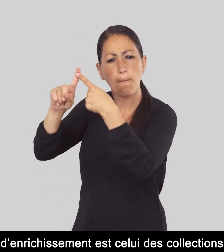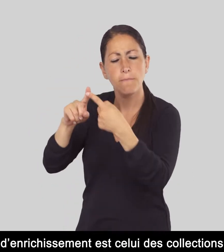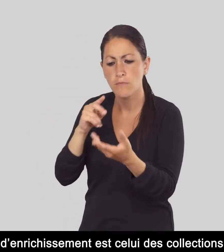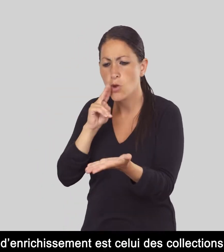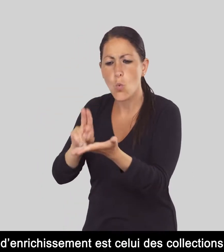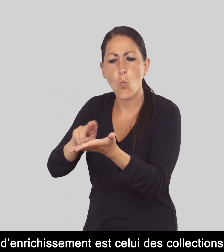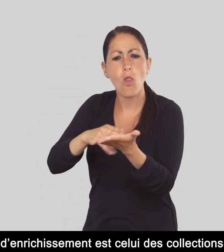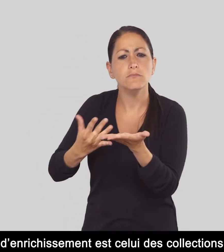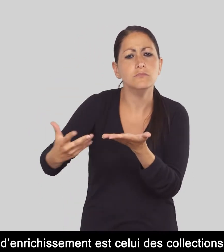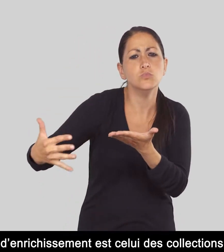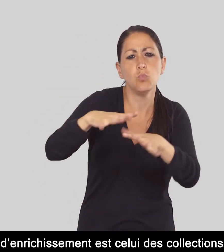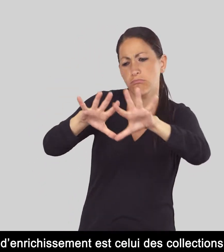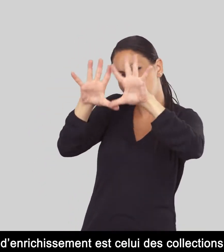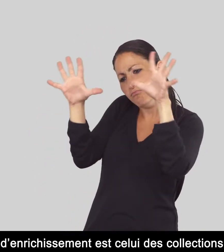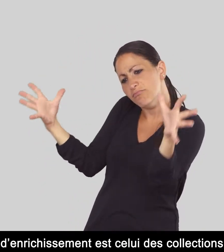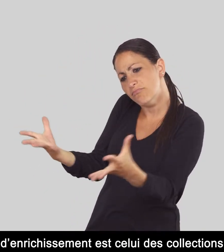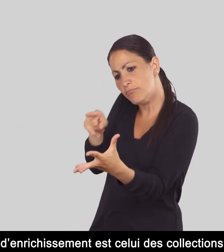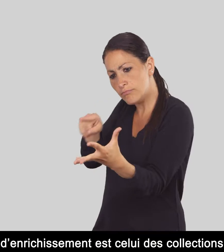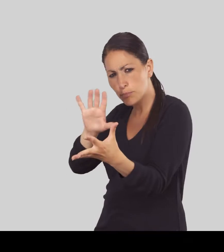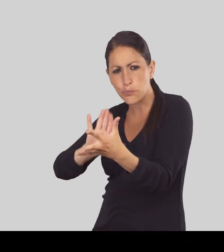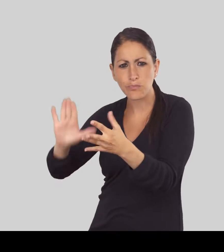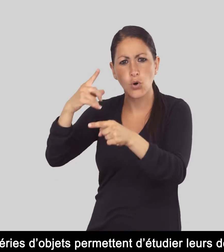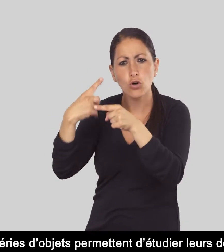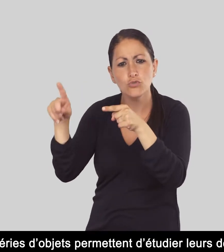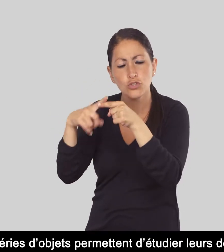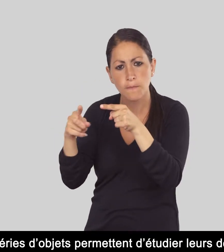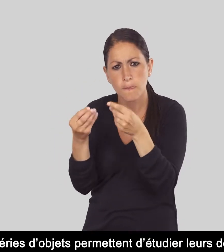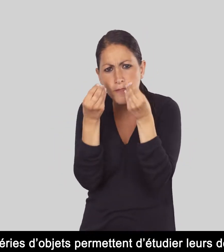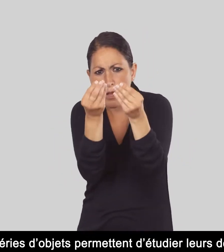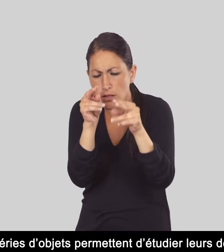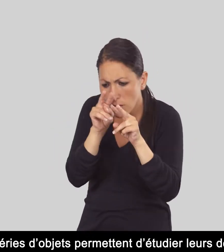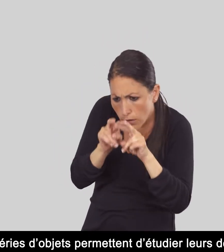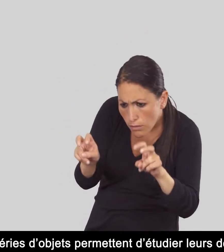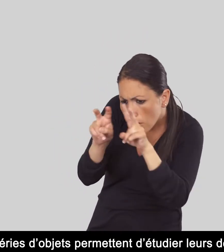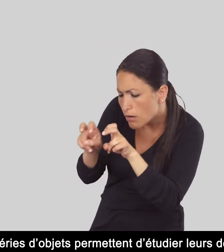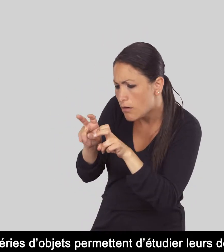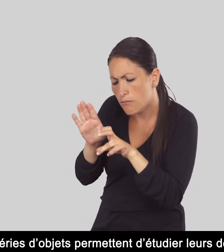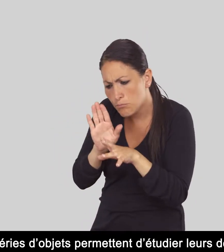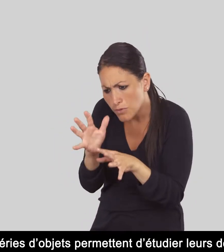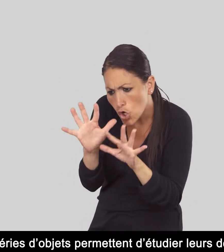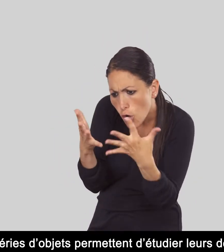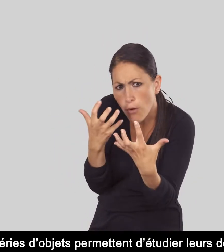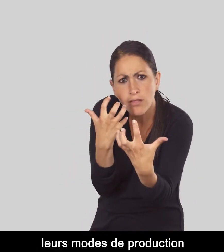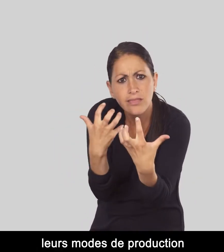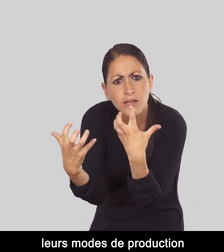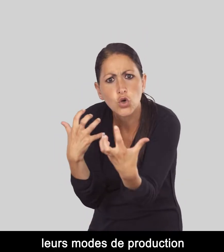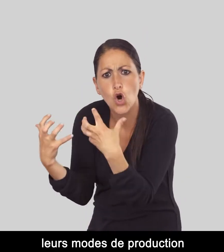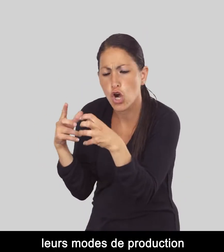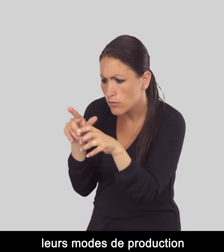'enrichissement est celui des collections d'ensemble. Les séries d'objets permettent d'étudier leurs décors, leurs modes de